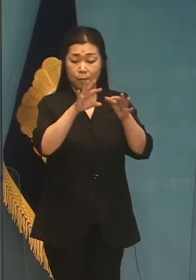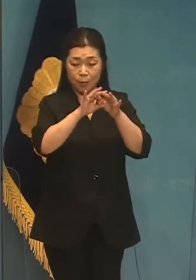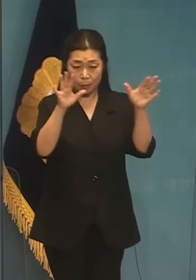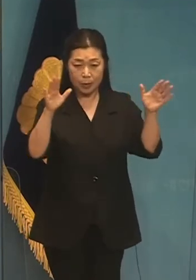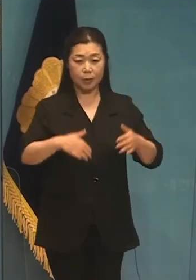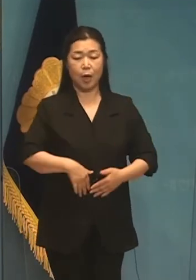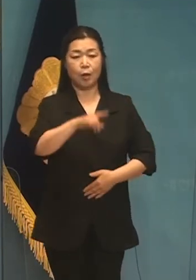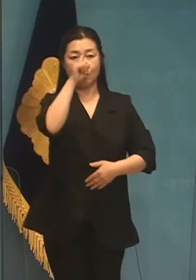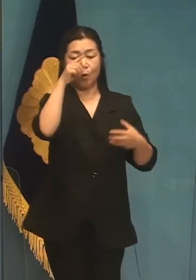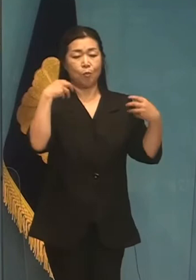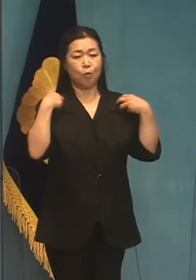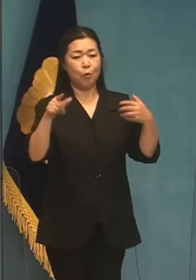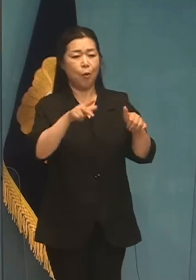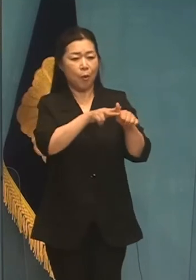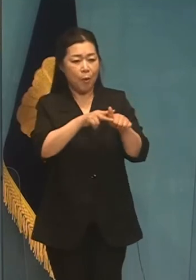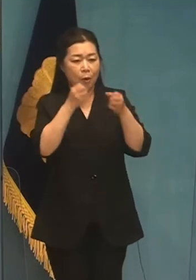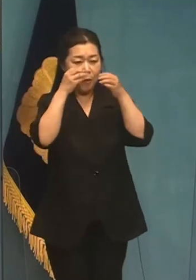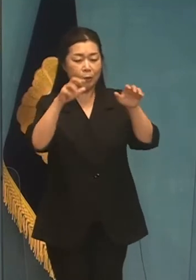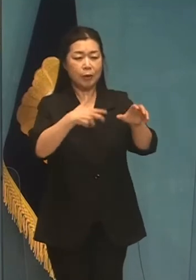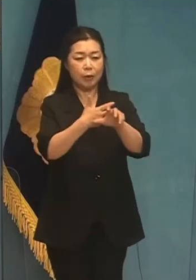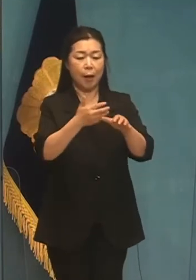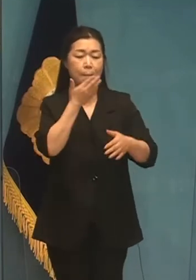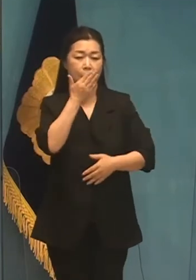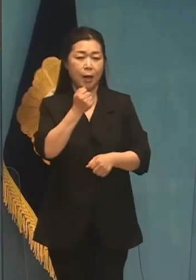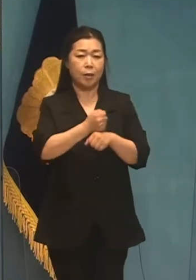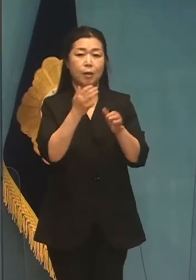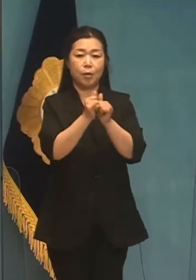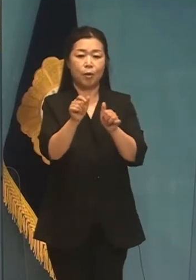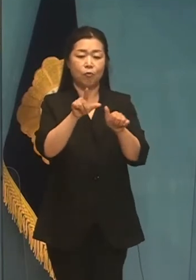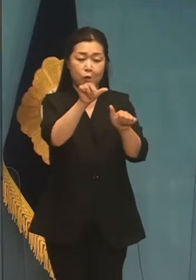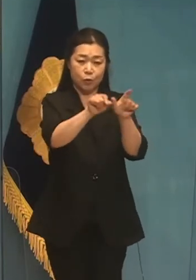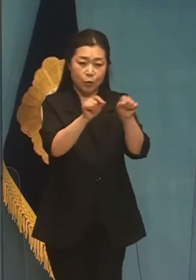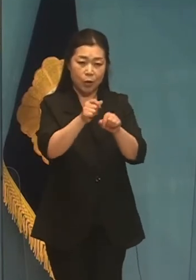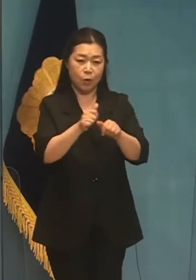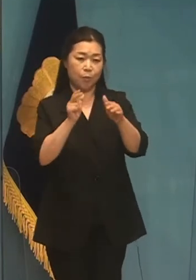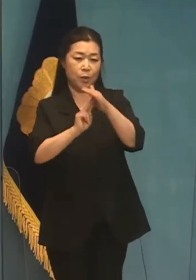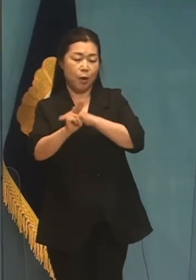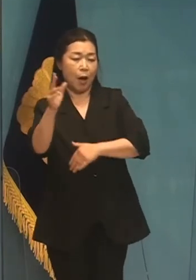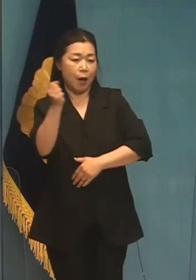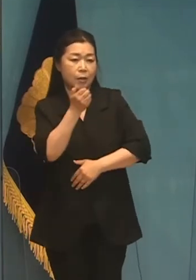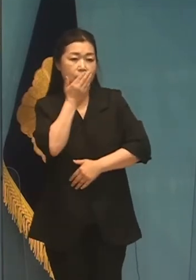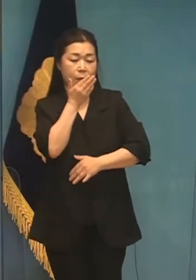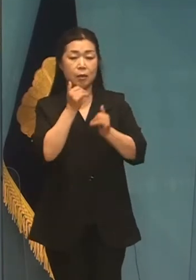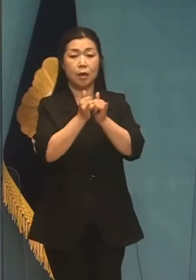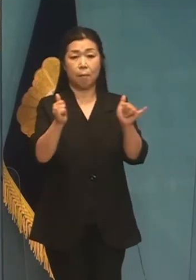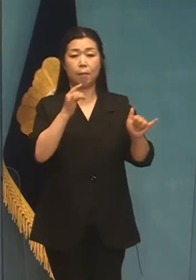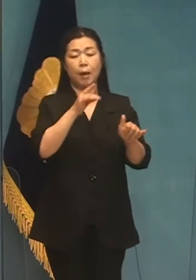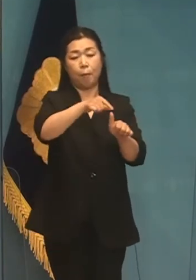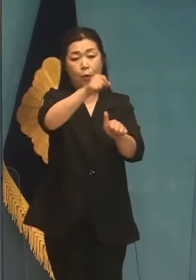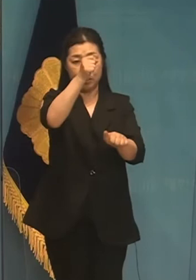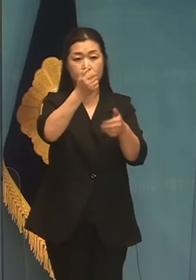정부 혁신이 가능한 사람을 위주로 새로운 비전을 가질 수 있는 인사를 하겠습니다.